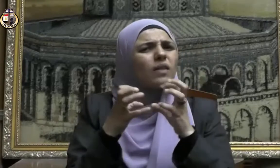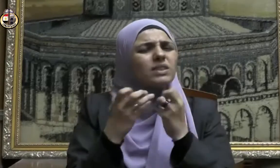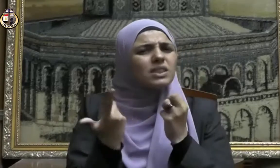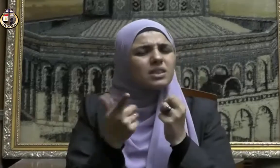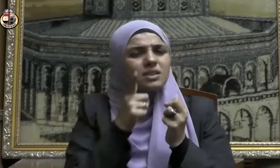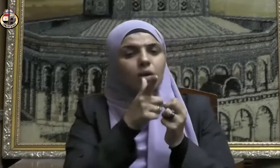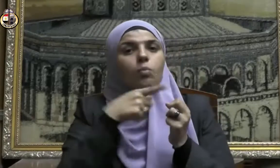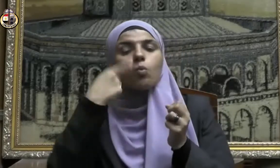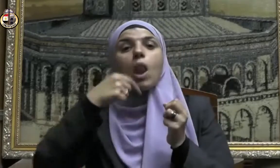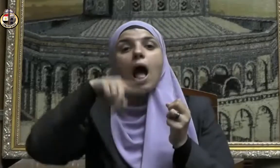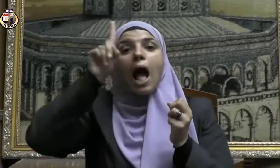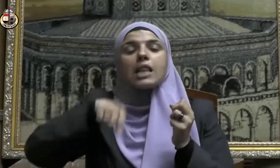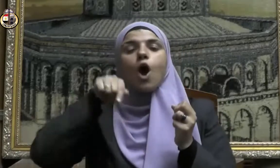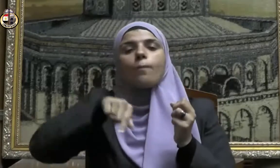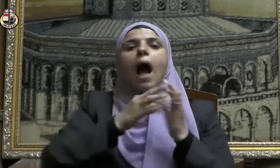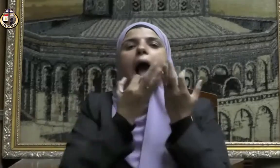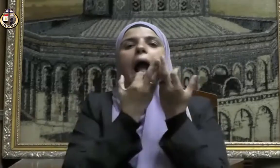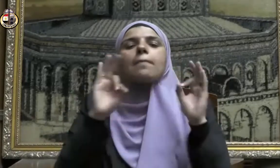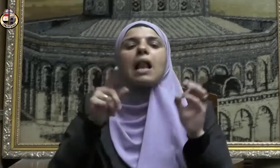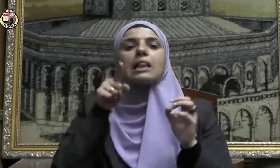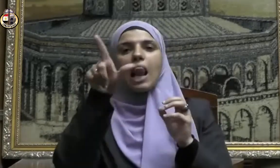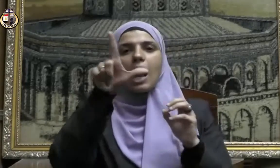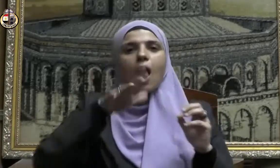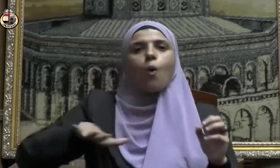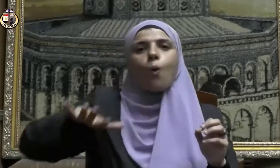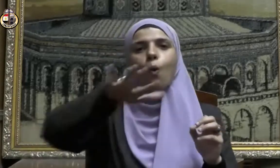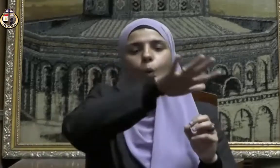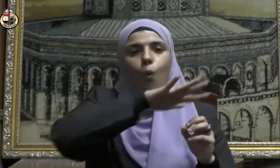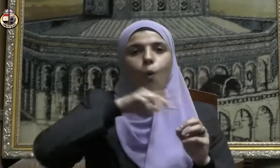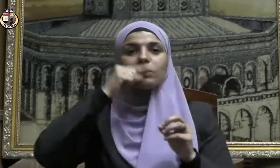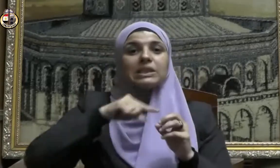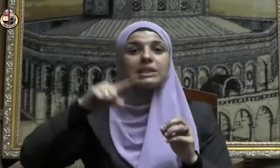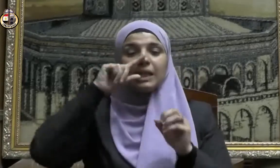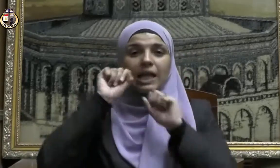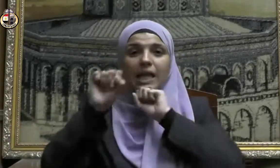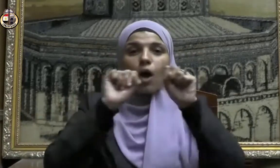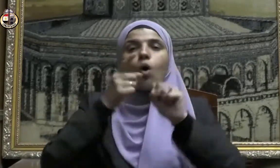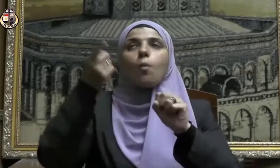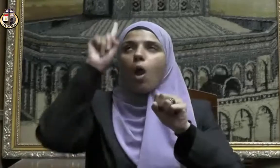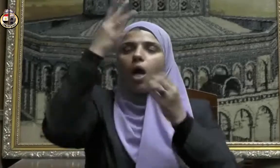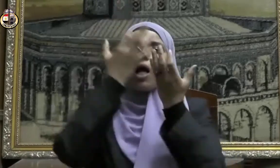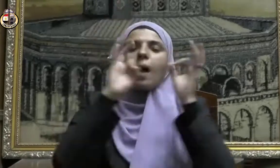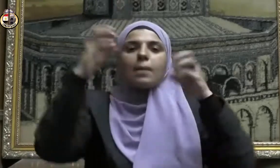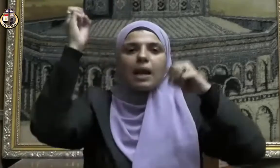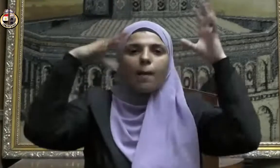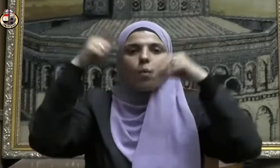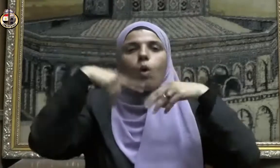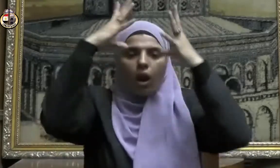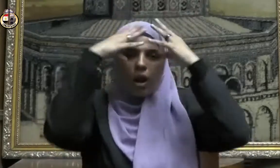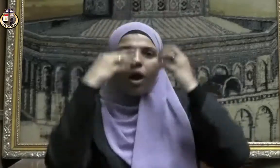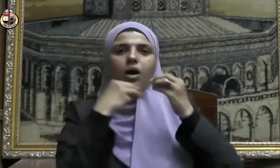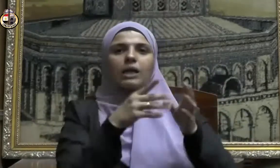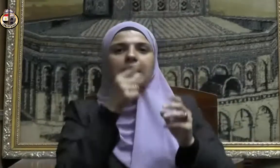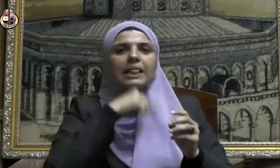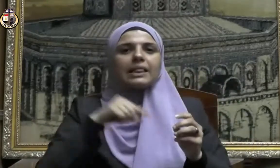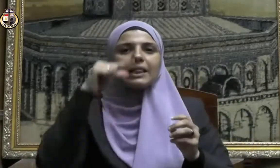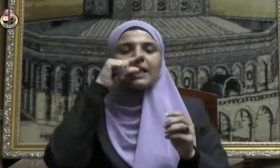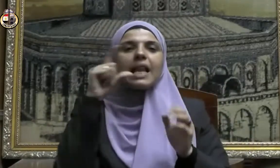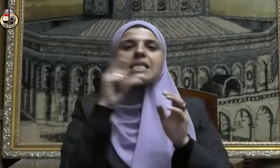اليوم أكملت لكم دينكم وأتممت عليكم نعمتي ورضيت لكم الإسلام دينا